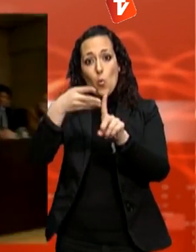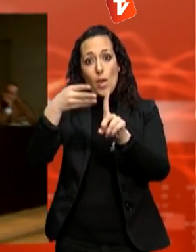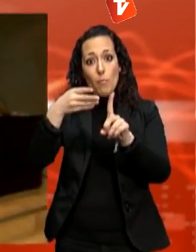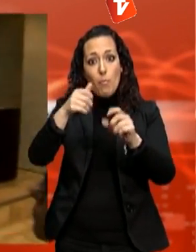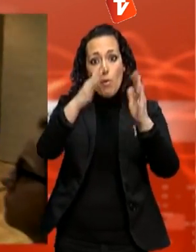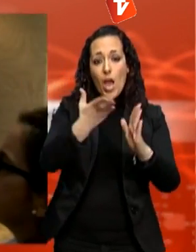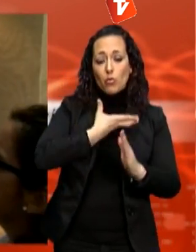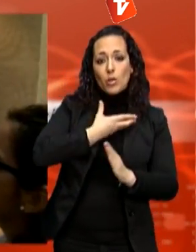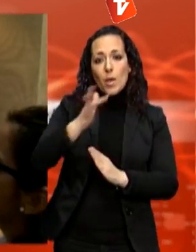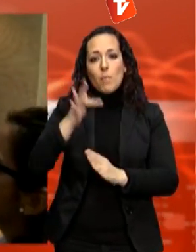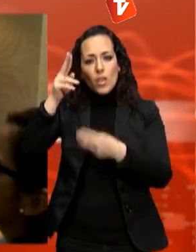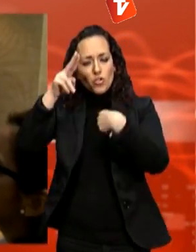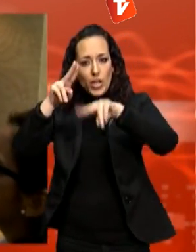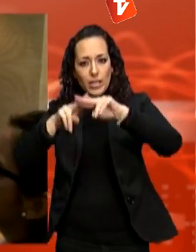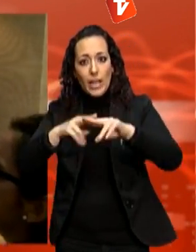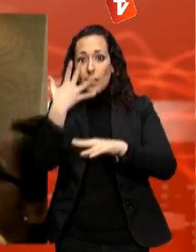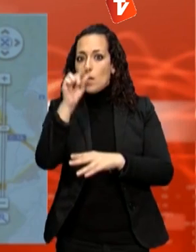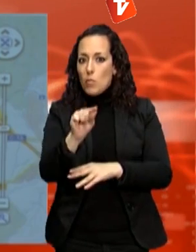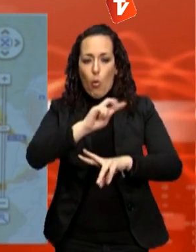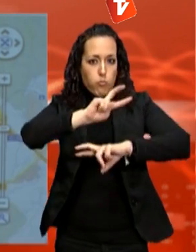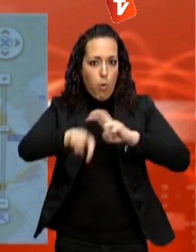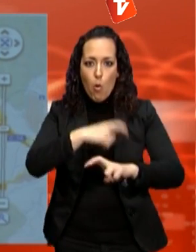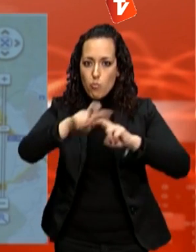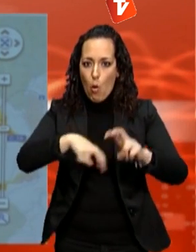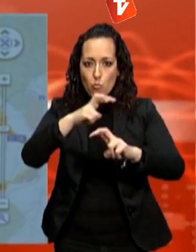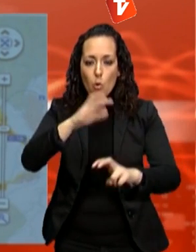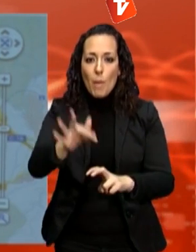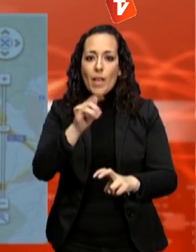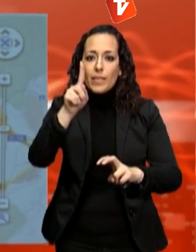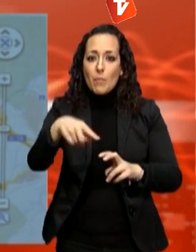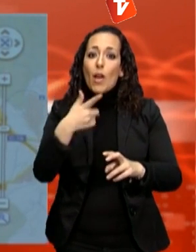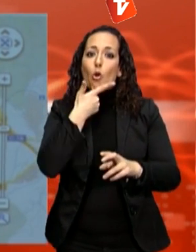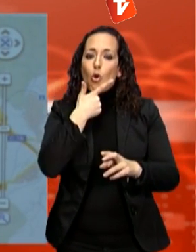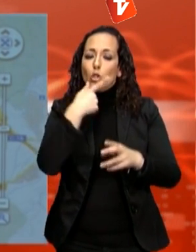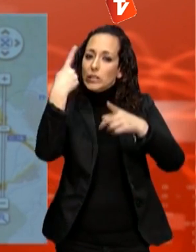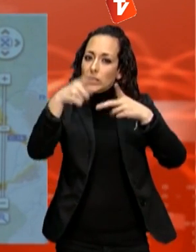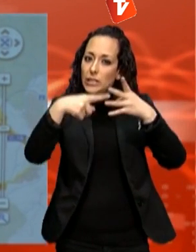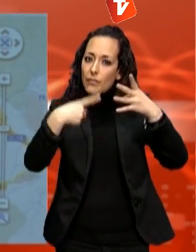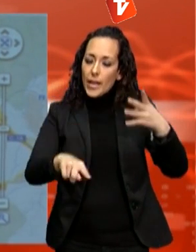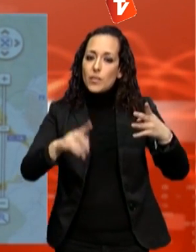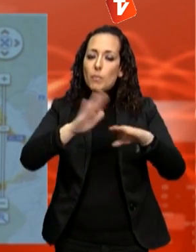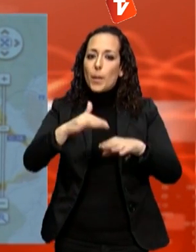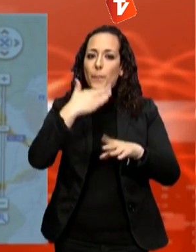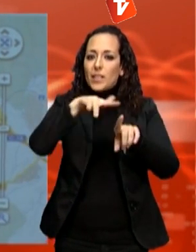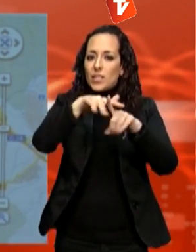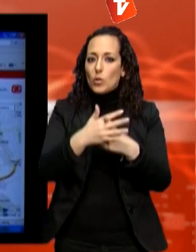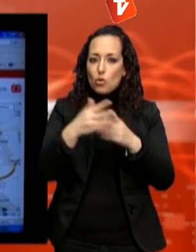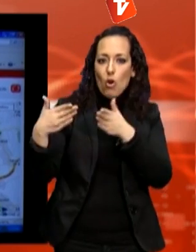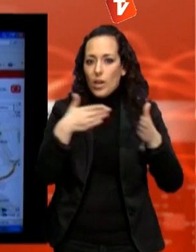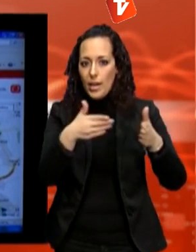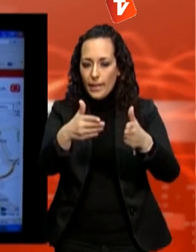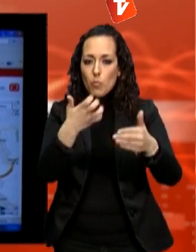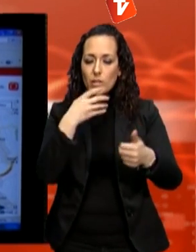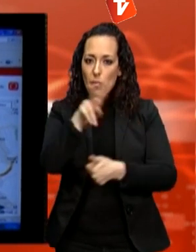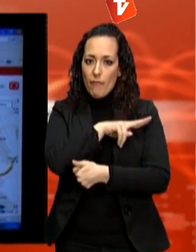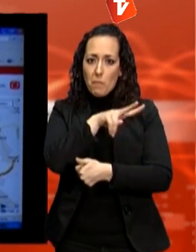'actualitza cada 5 minuts. Un codi de colors informa de l'estat de les carreteres. Si la via apareix en verd, el trànsit és fluid.